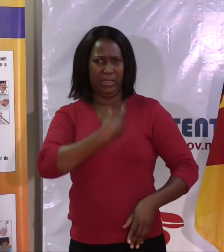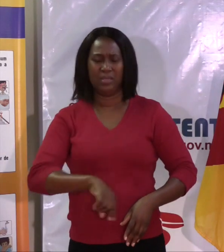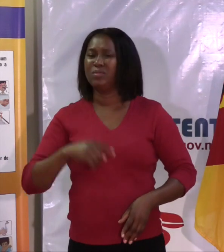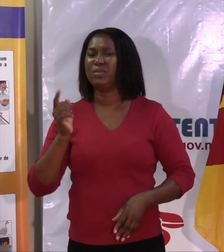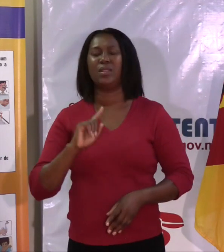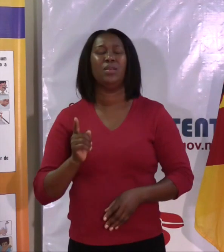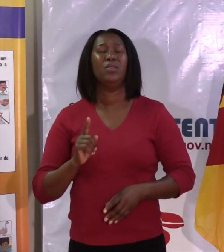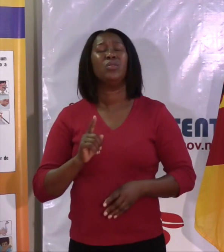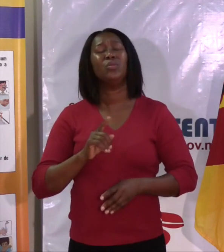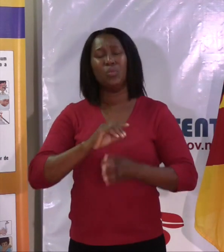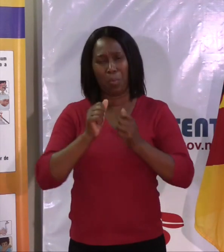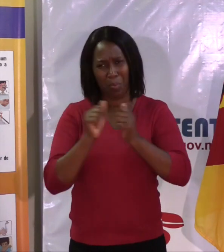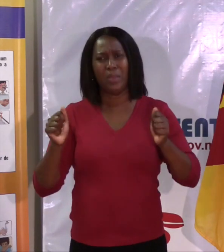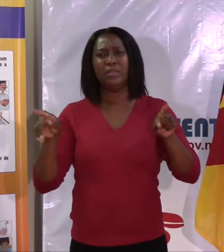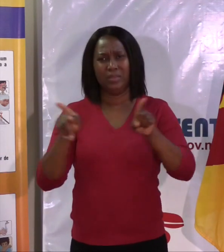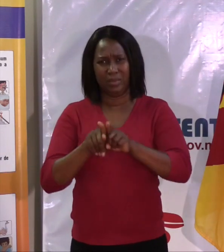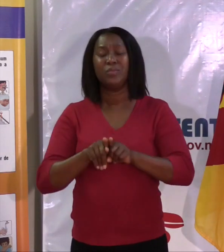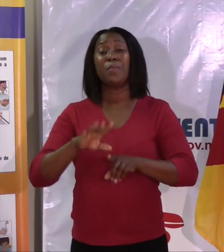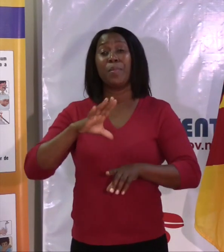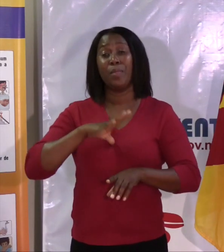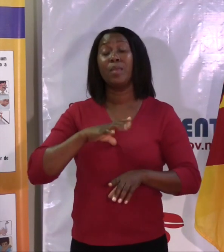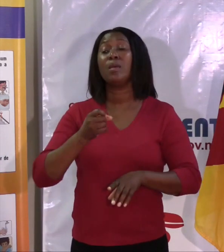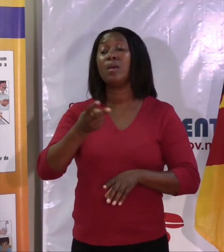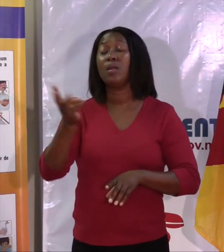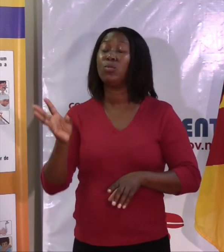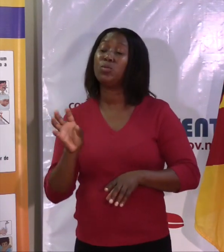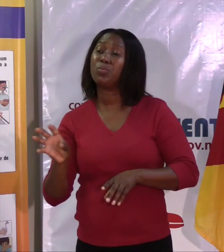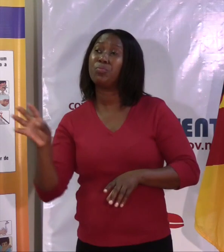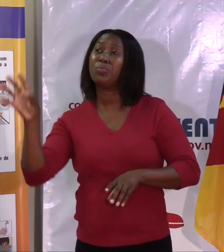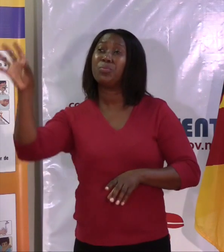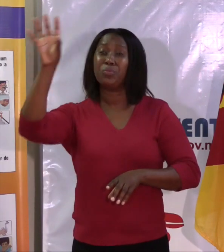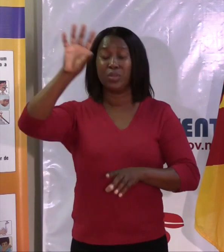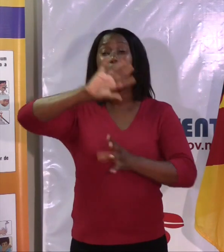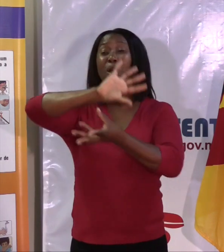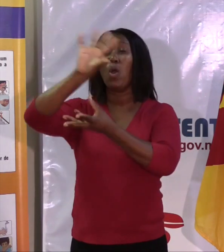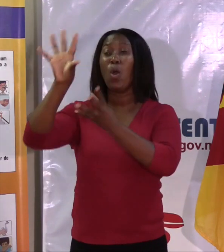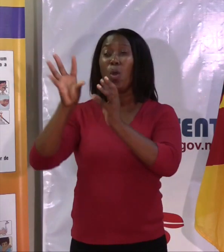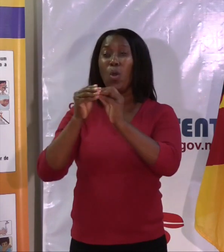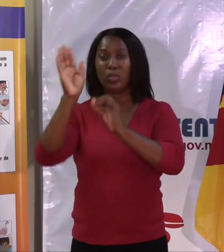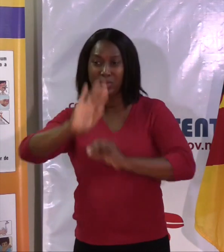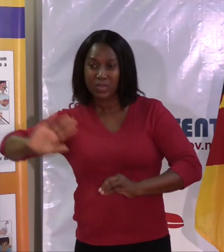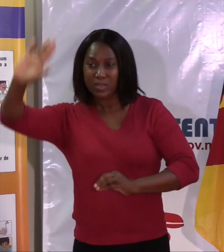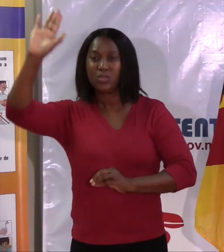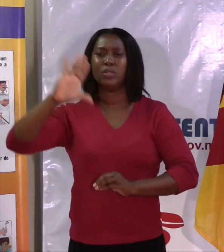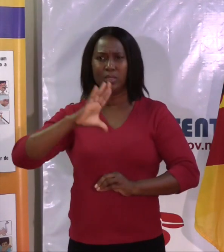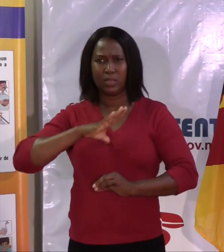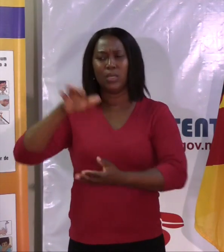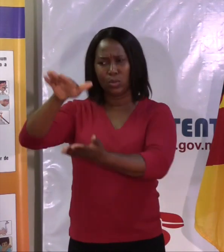pular na caniço. mas também temos pontos em todo o país, em todo o país, temos centros em que as pessoas se devem interagir quando tiverem